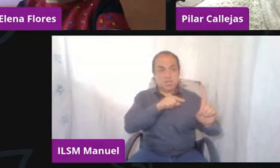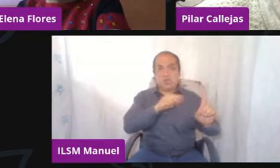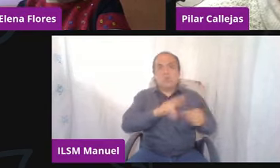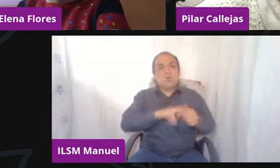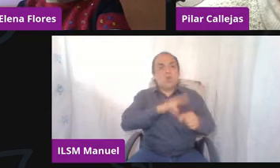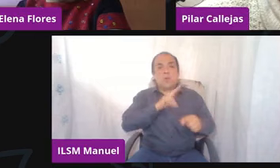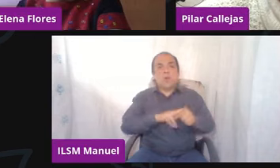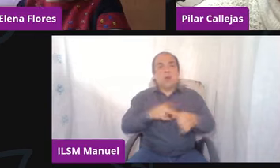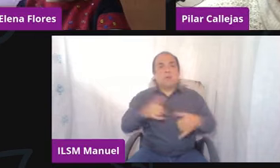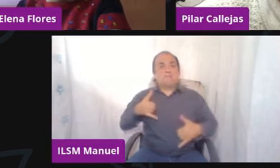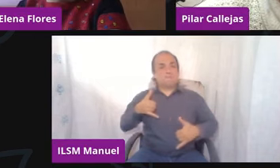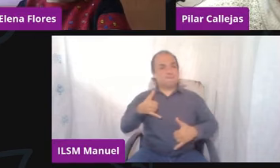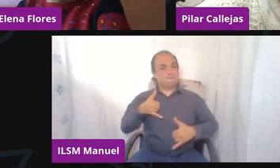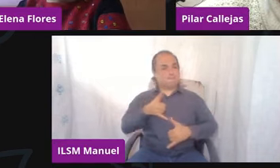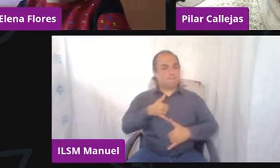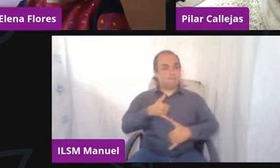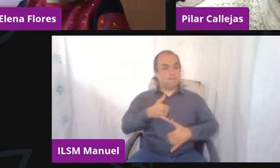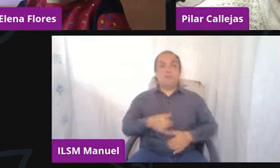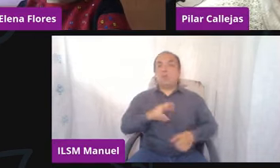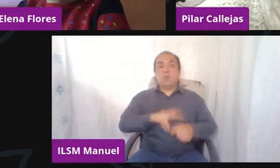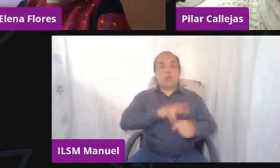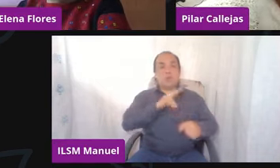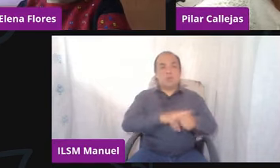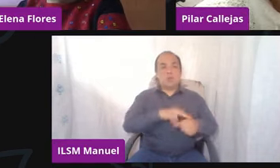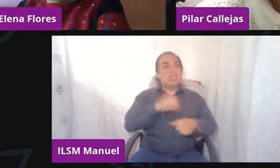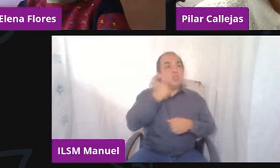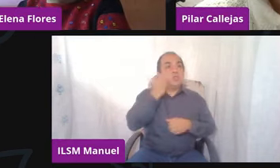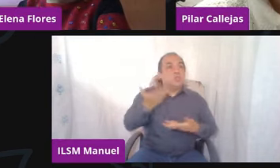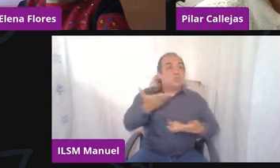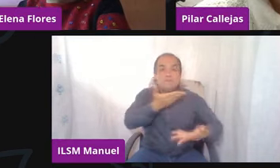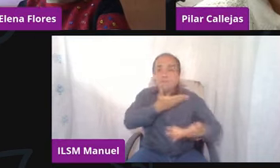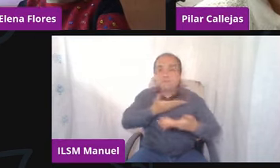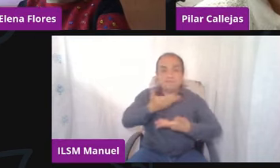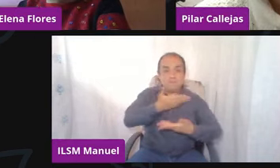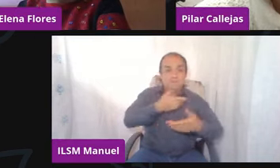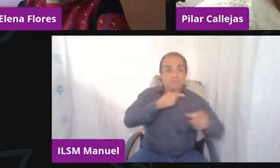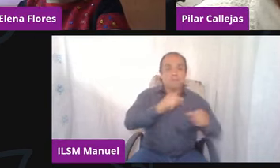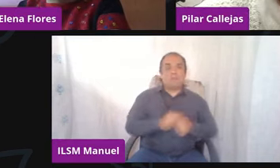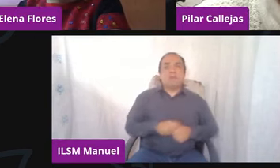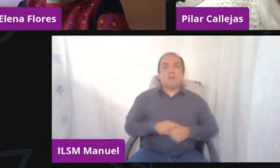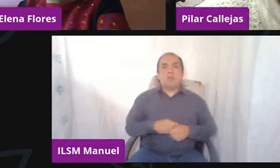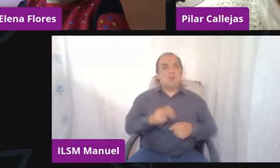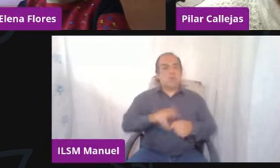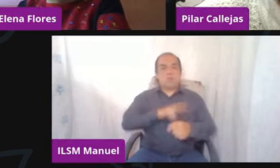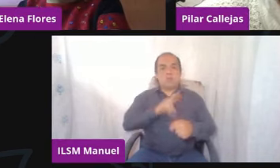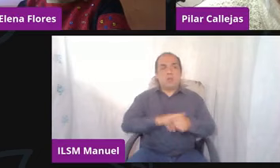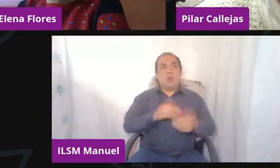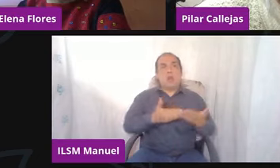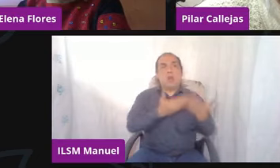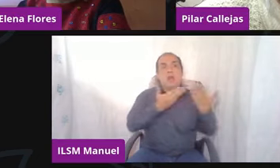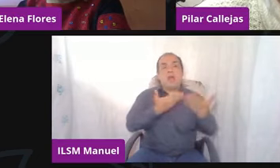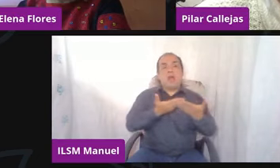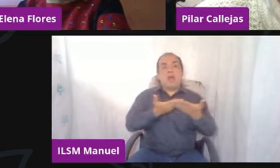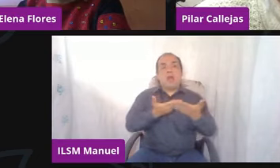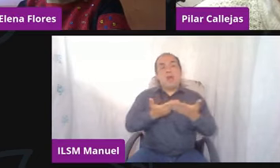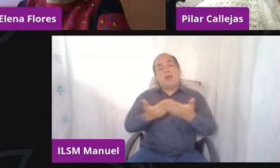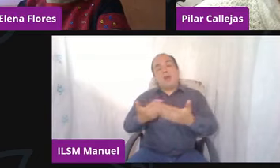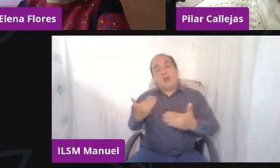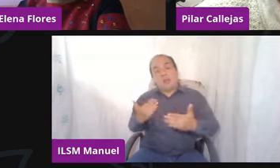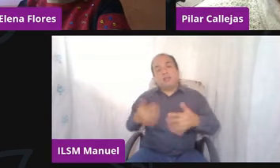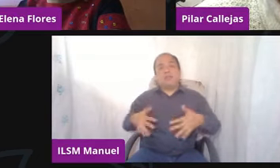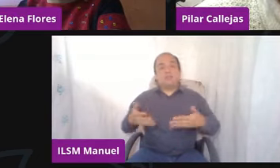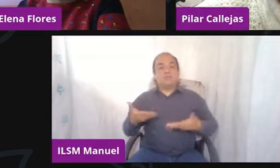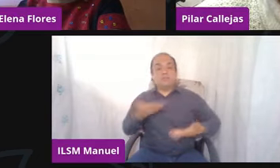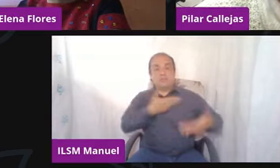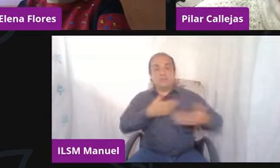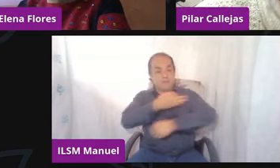adelgazando, no es normal que no quiera socializar, no es normal que antes que bajaba con la familia ahora no baja, ¿no? No es